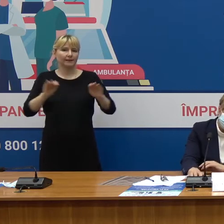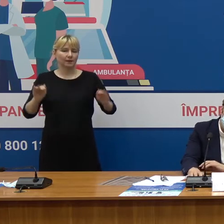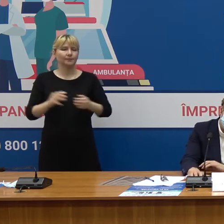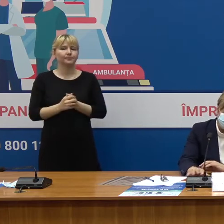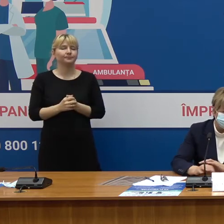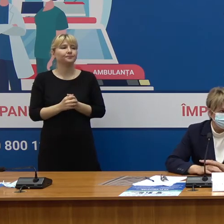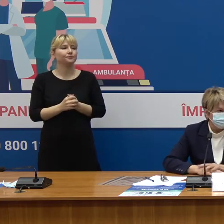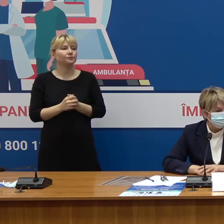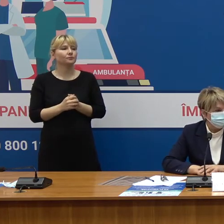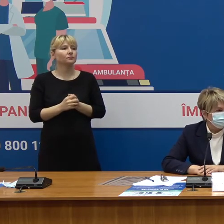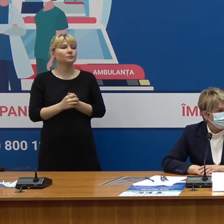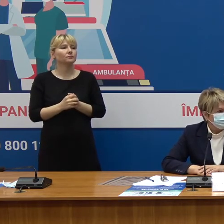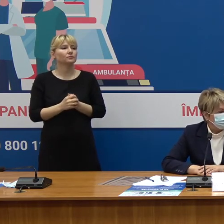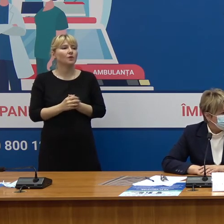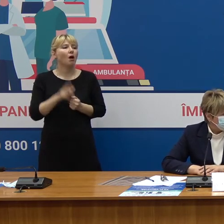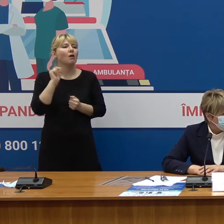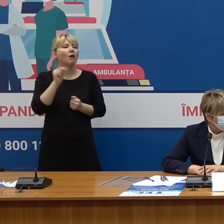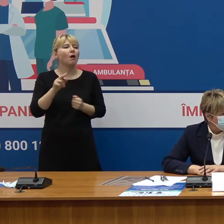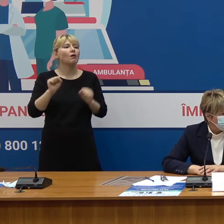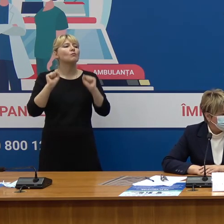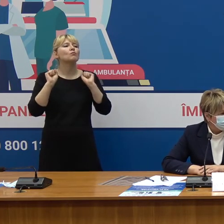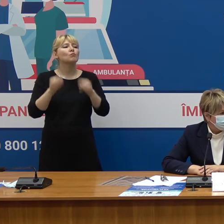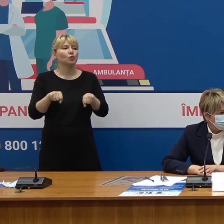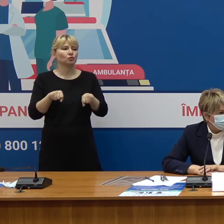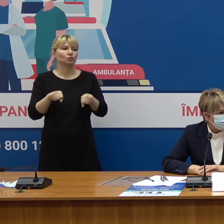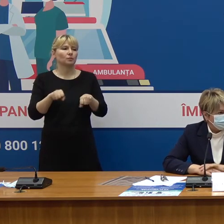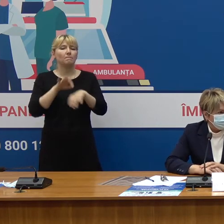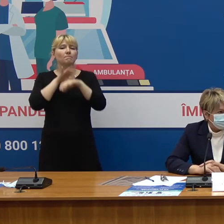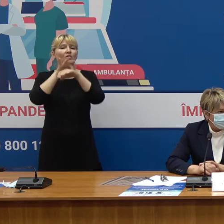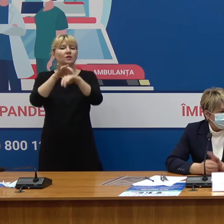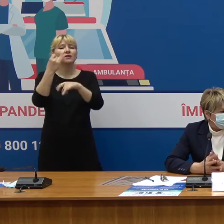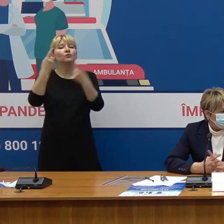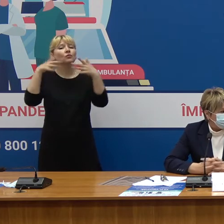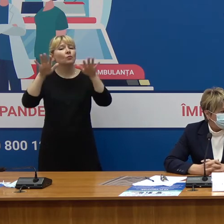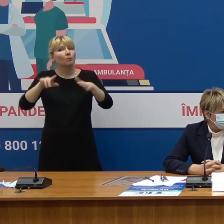Cum va fi organizate maratoane și în alte localități?